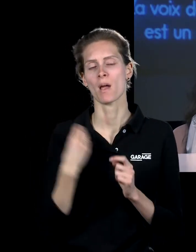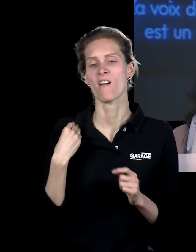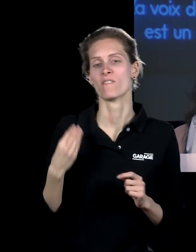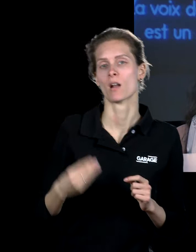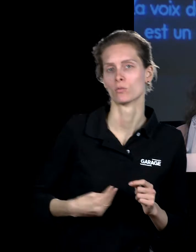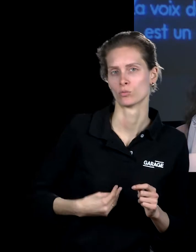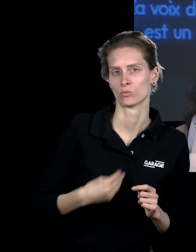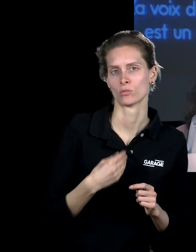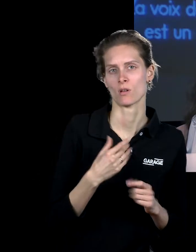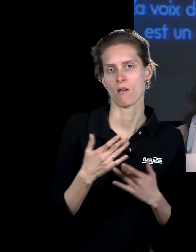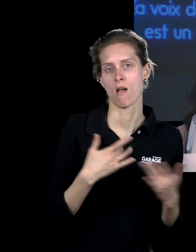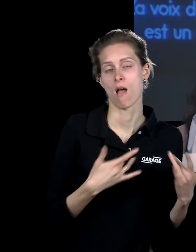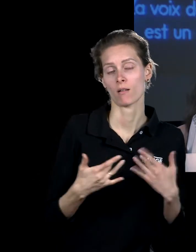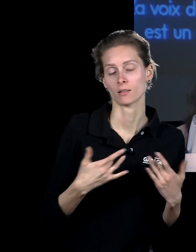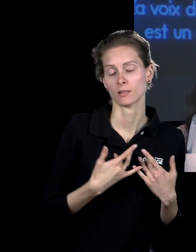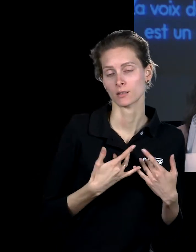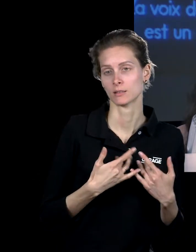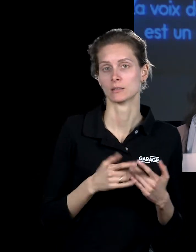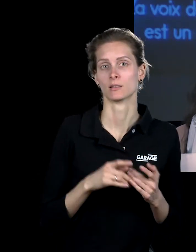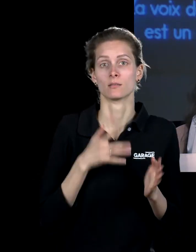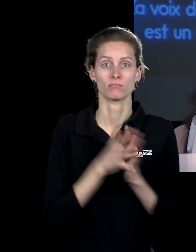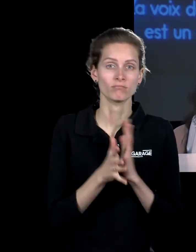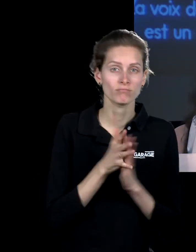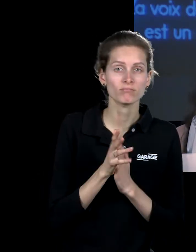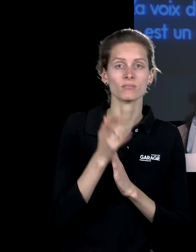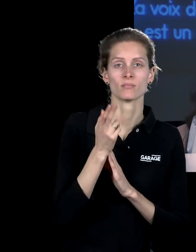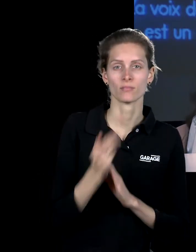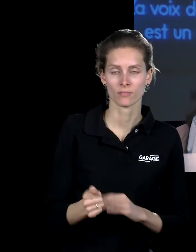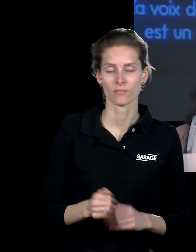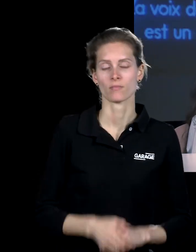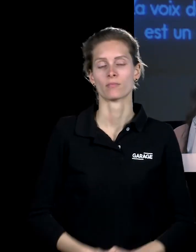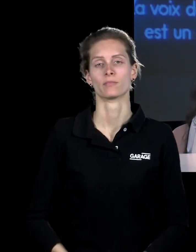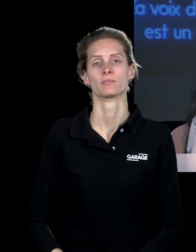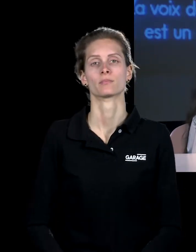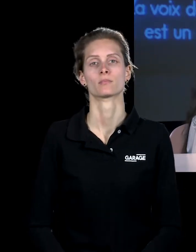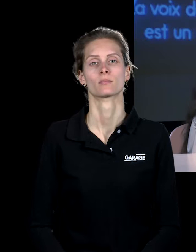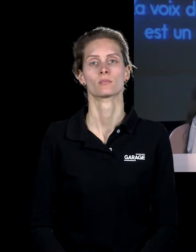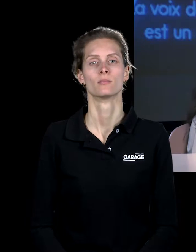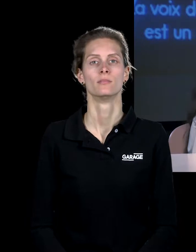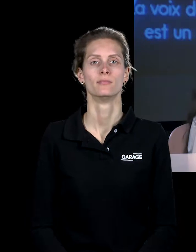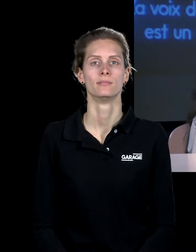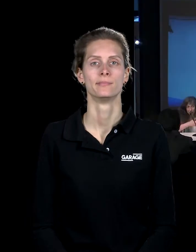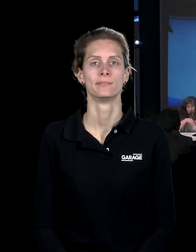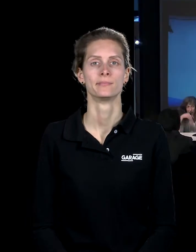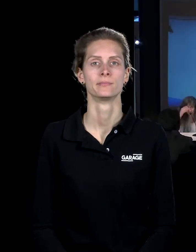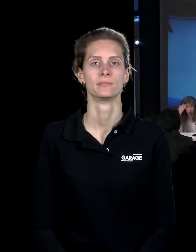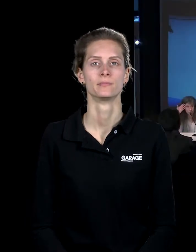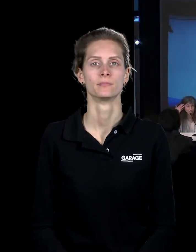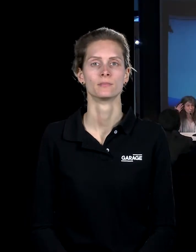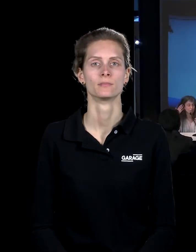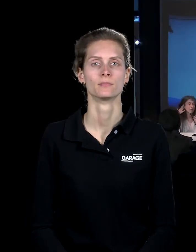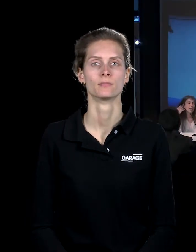актрисы за свои профессиональные права, хотя это очень важно, это очень правильная